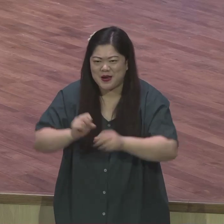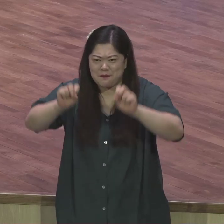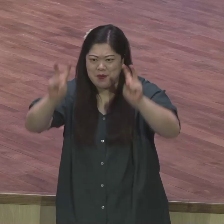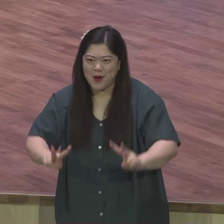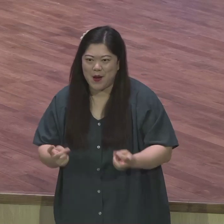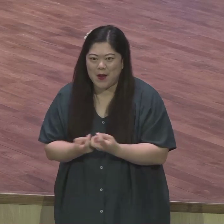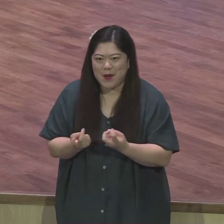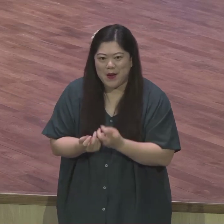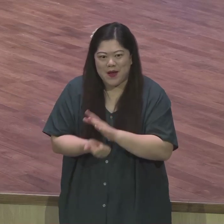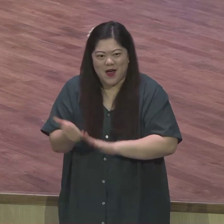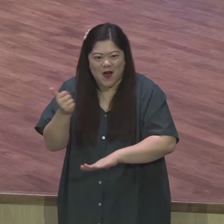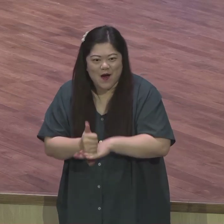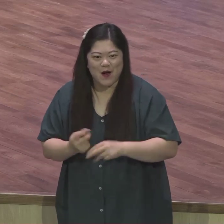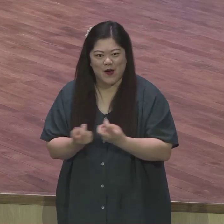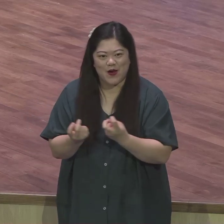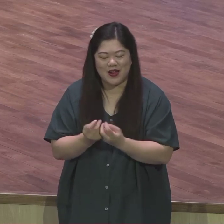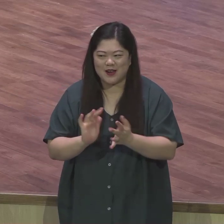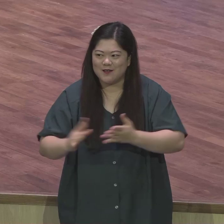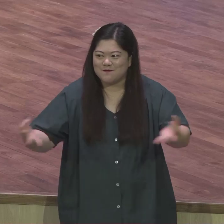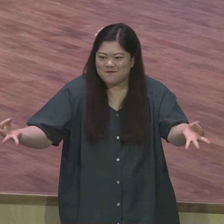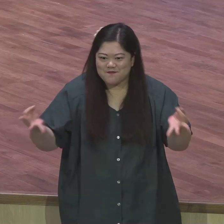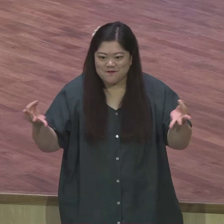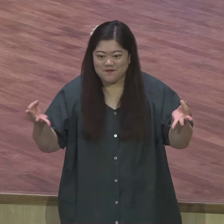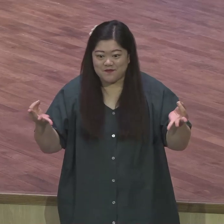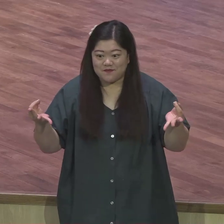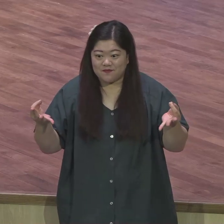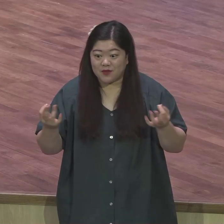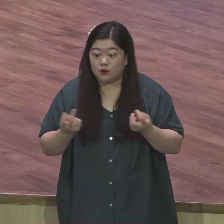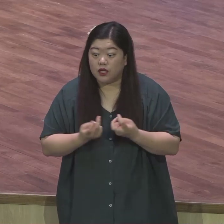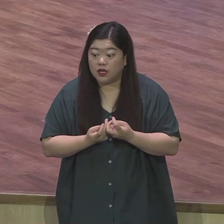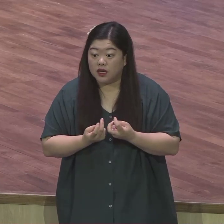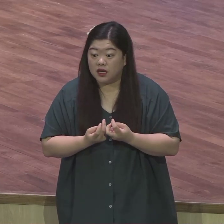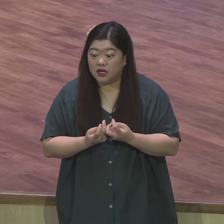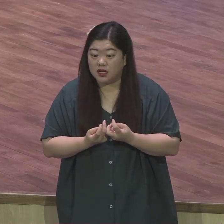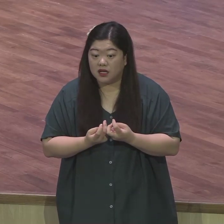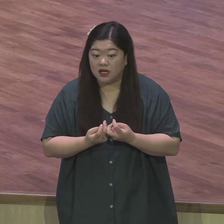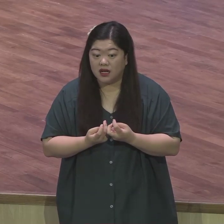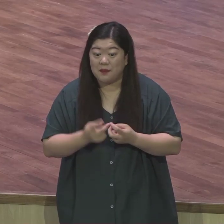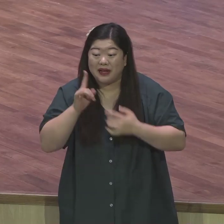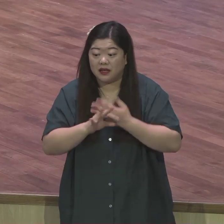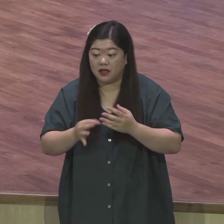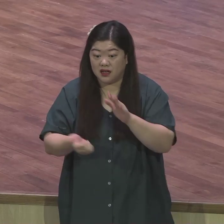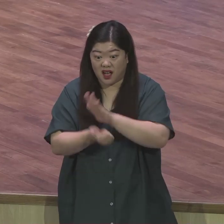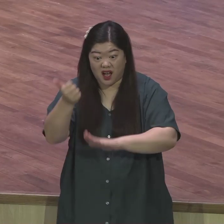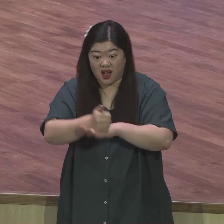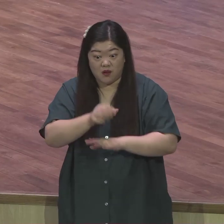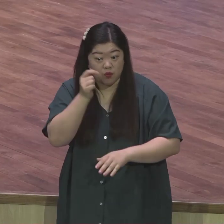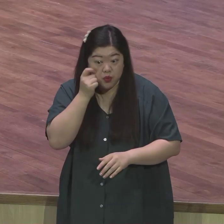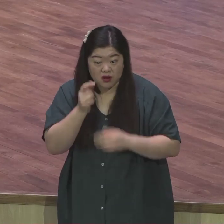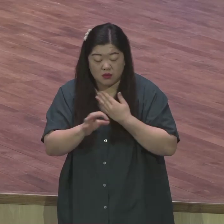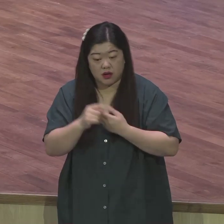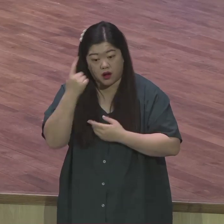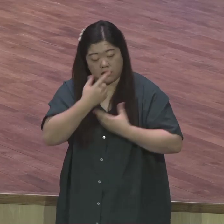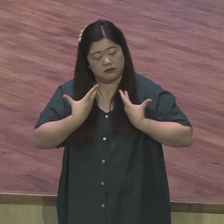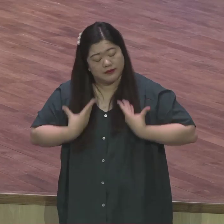그 장말로 뭔가 보여줘야 되겠다 이게 전부 우리가 가지고 예탈이 여기서 빨리 빠져나오라 빠져나오지 않으면